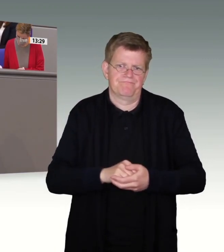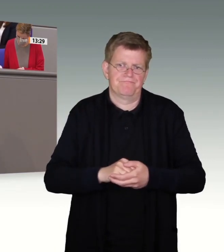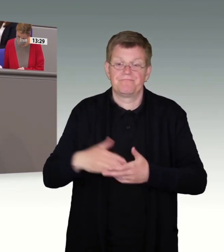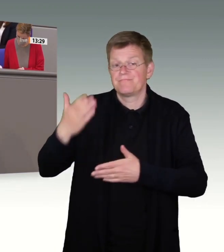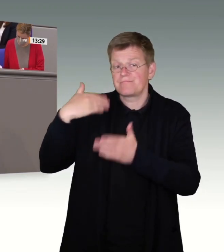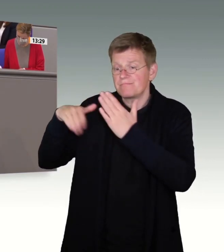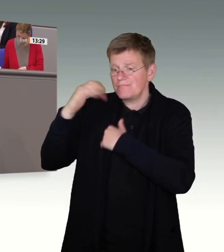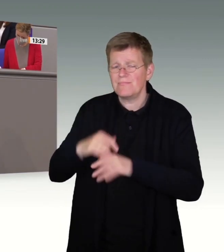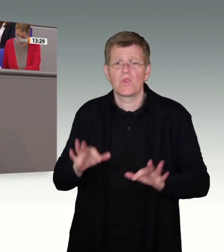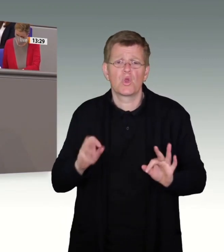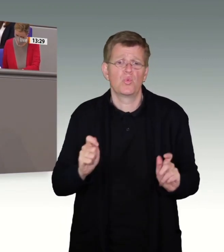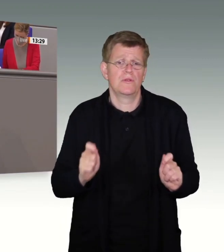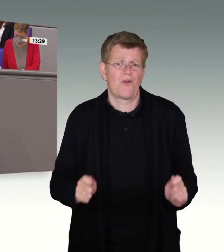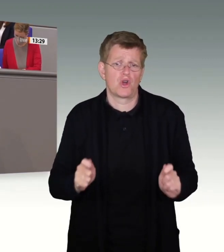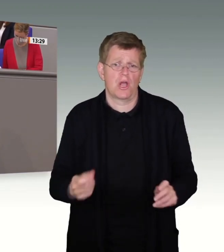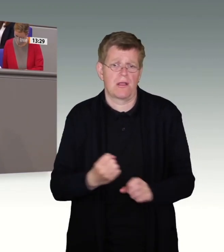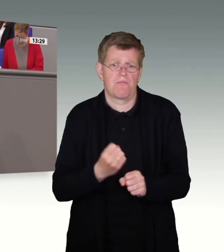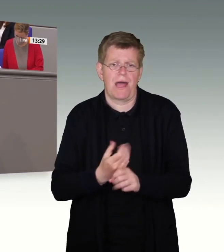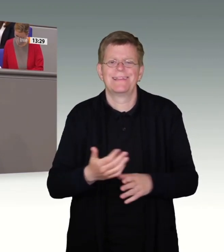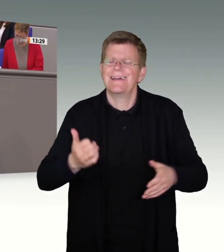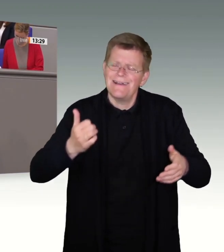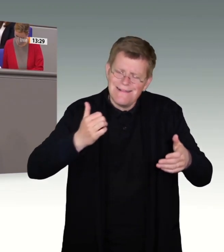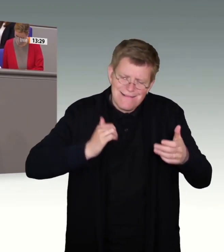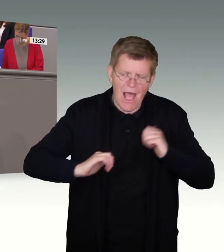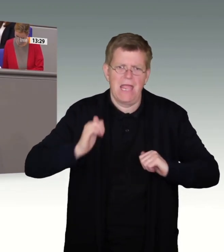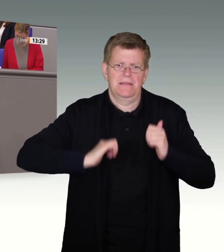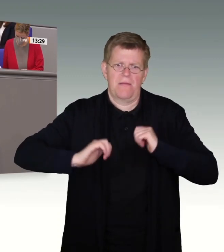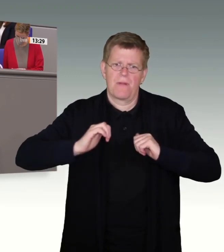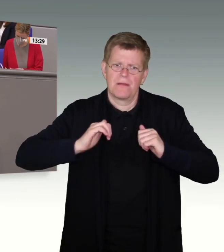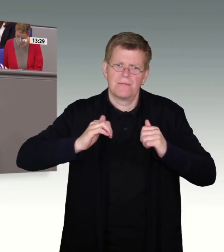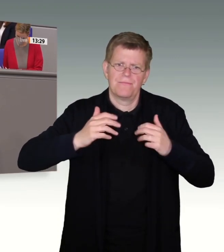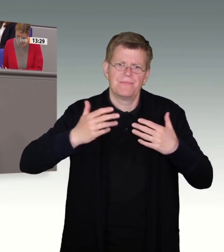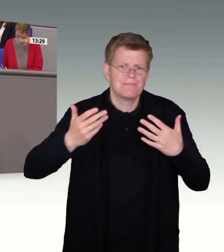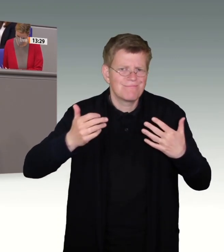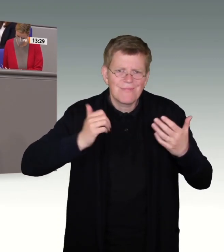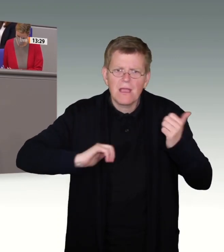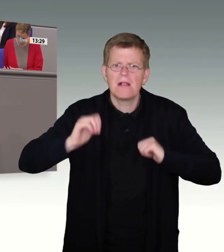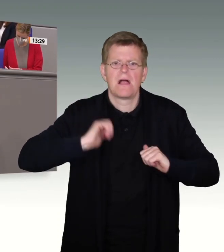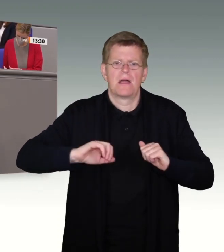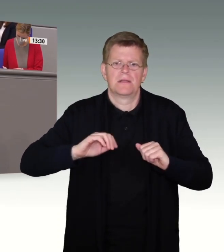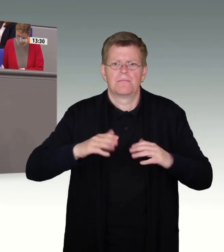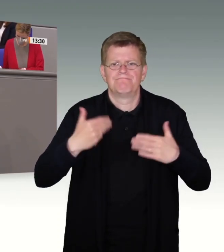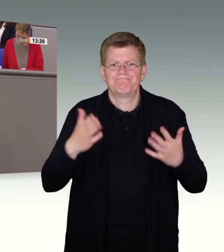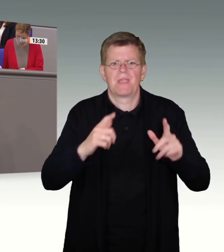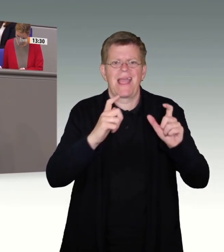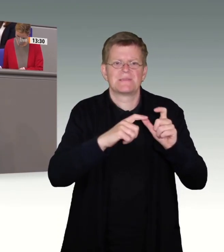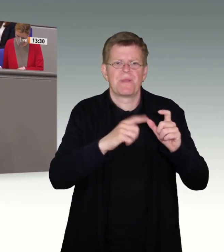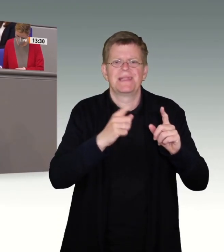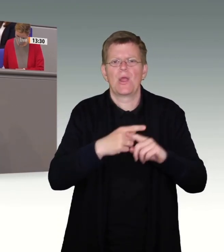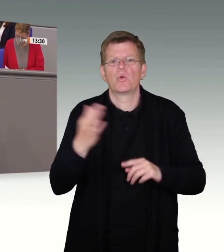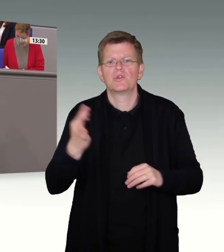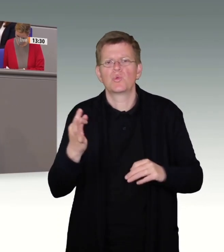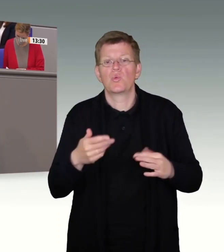gute Vorschläge gemacht. Sie sind leider in der Regel am Widerstand von SPD und Grünen